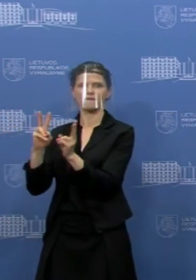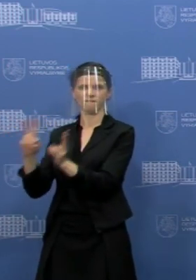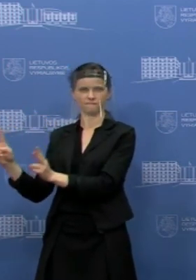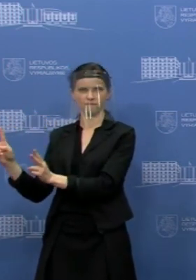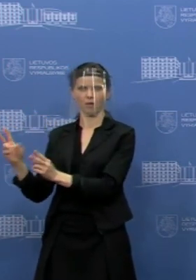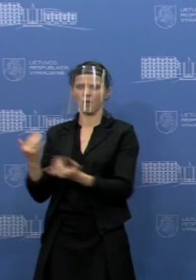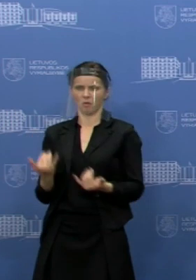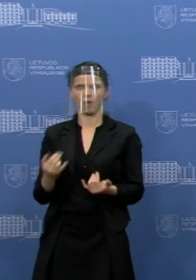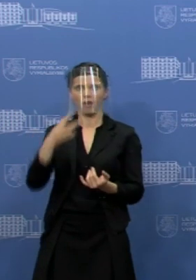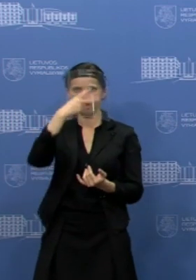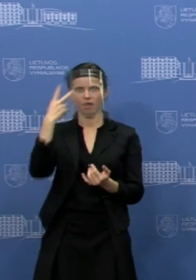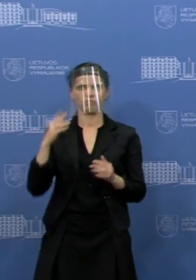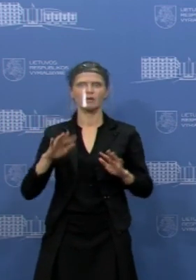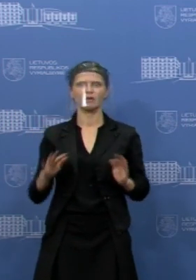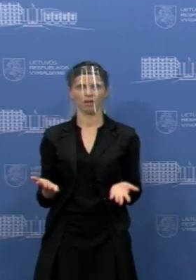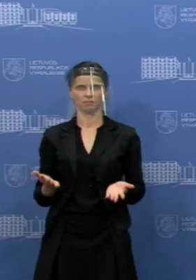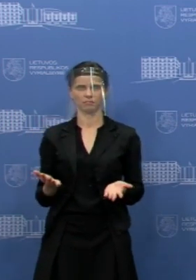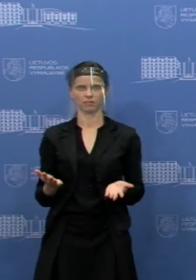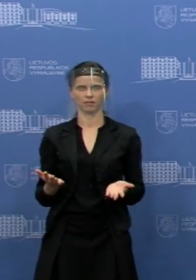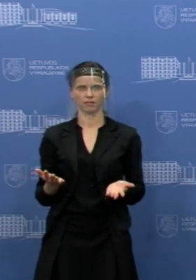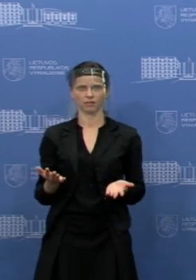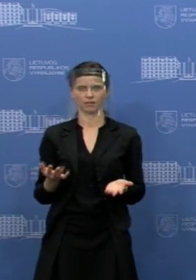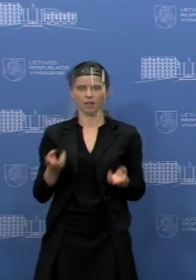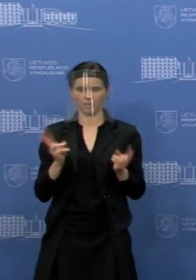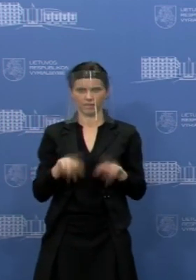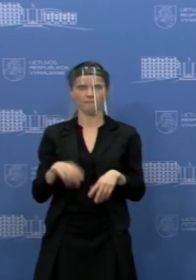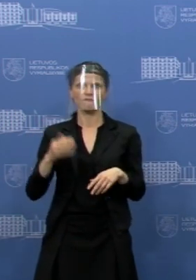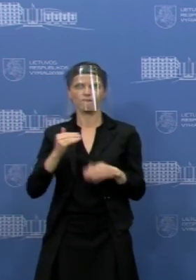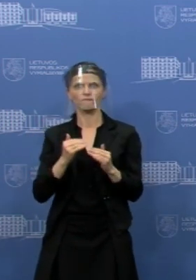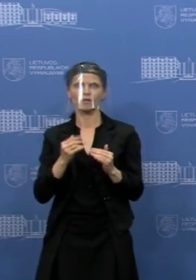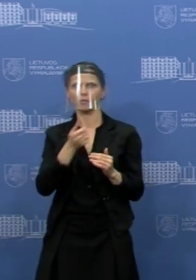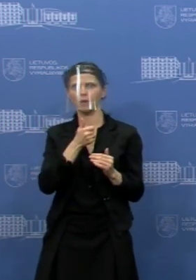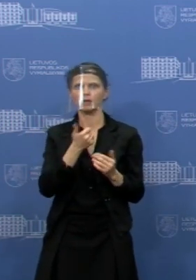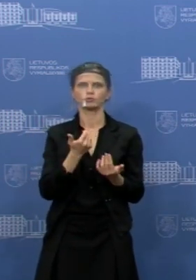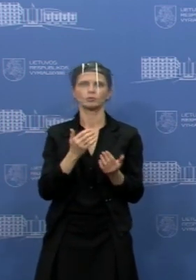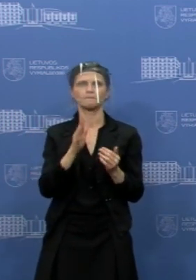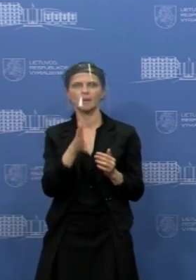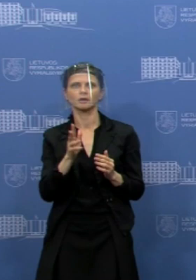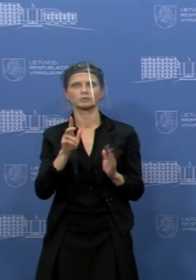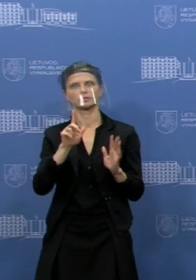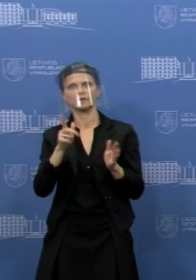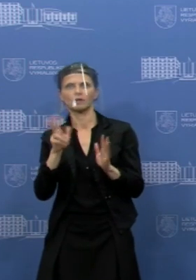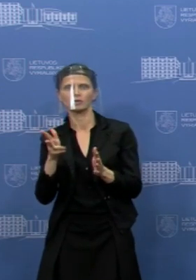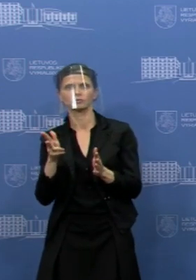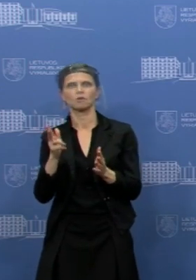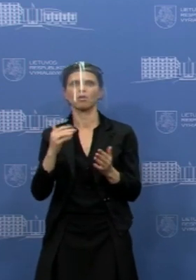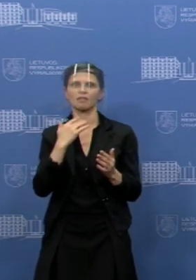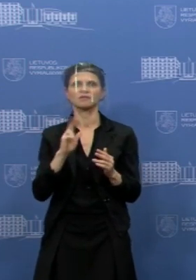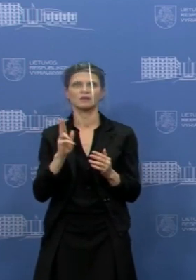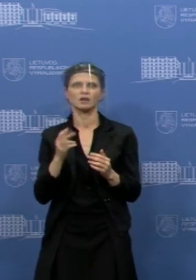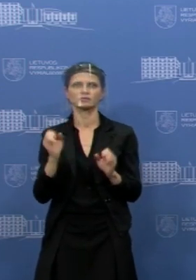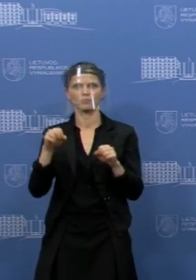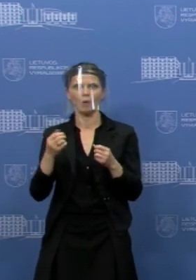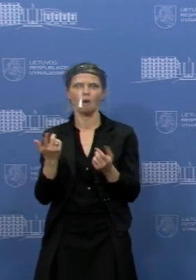pas mus Lietuvoje nebuvo galima įmanoma palikti ir vyresniems mokiniams to ūgdymo, ir to galbūt net neformalus